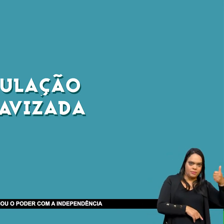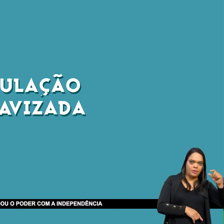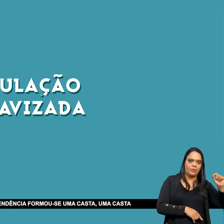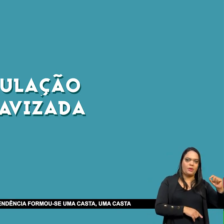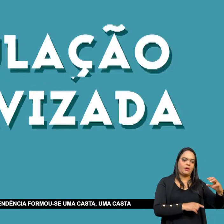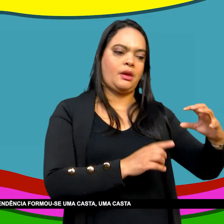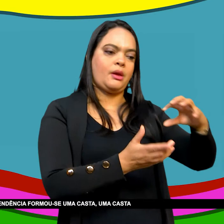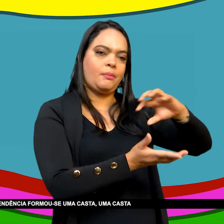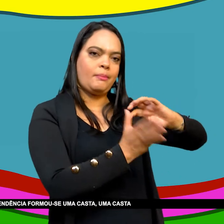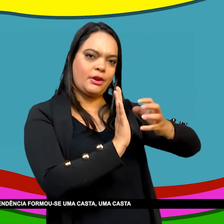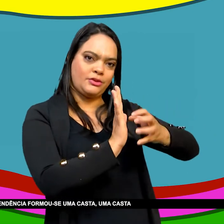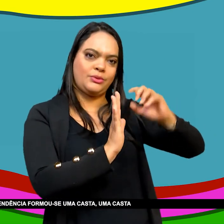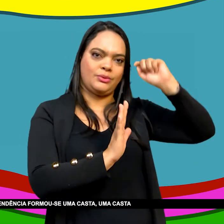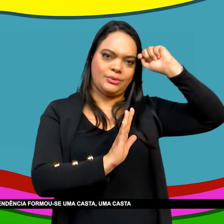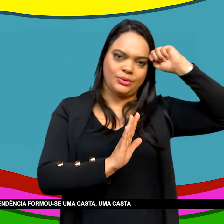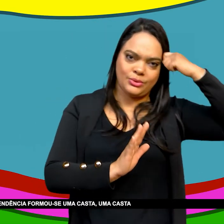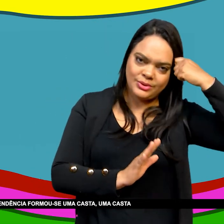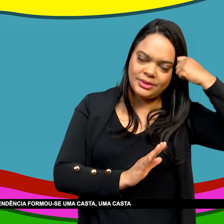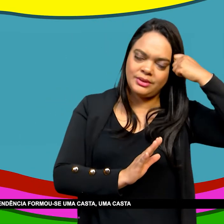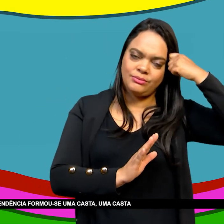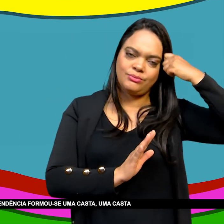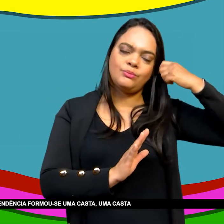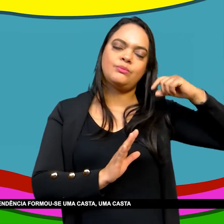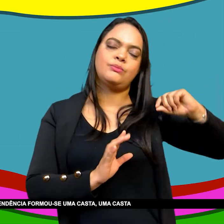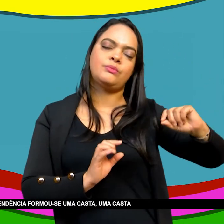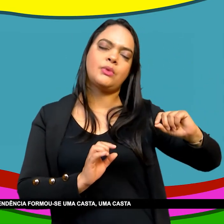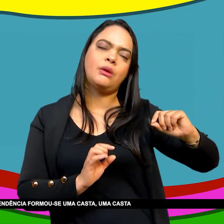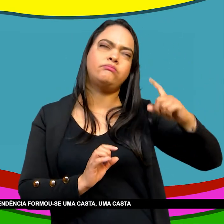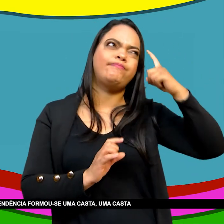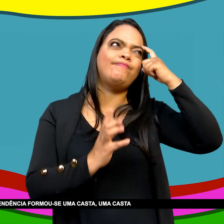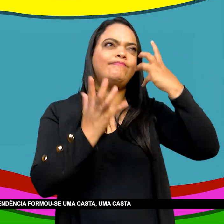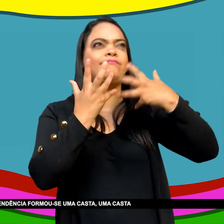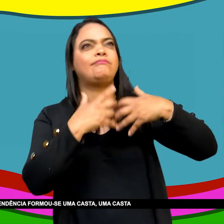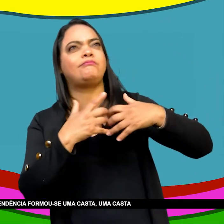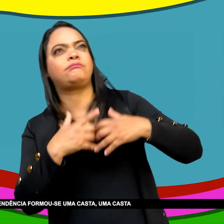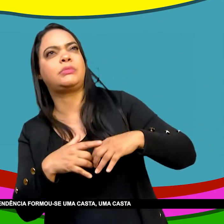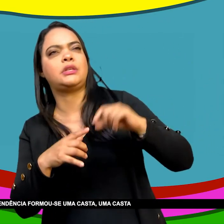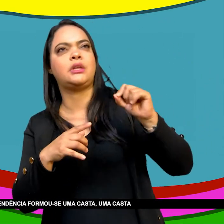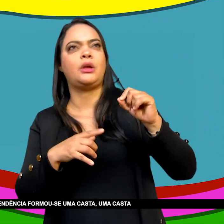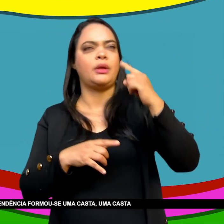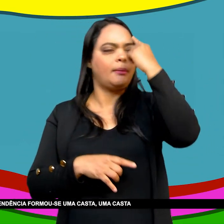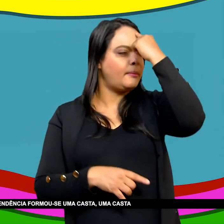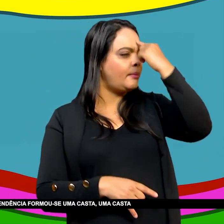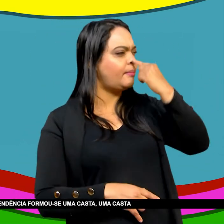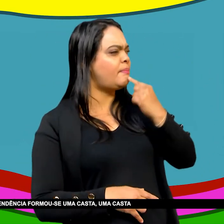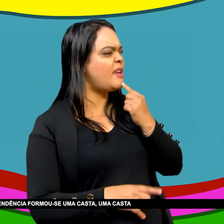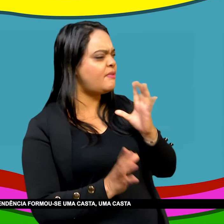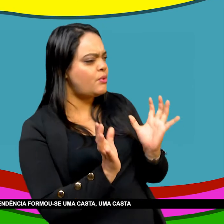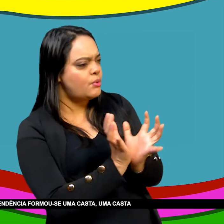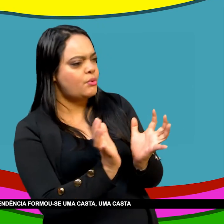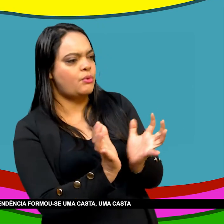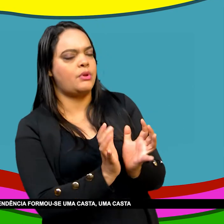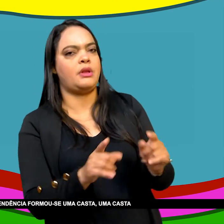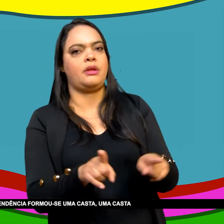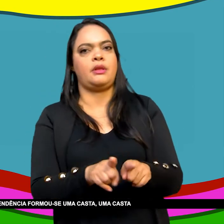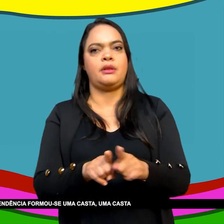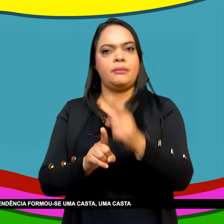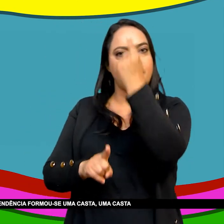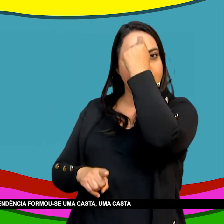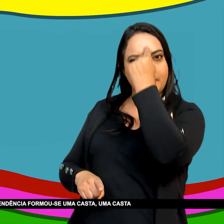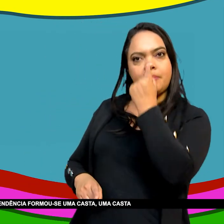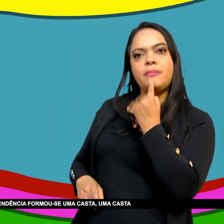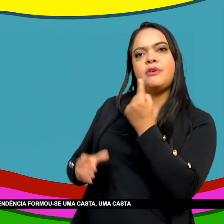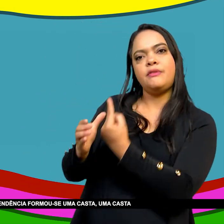Eles decidiram O rumo da revolução Mas após a independência Formou-se uma